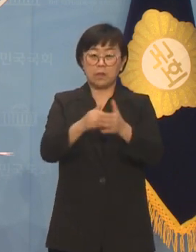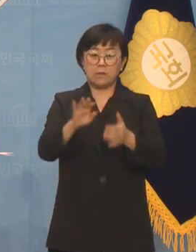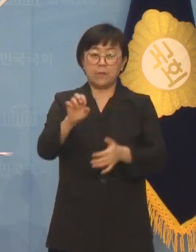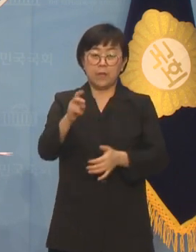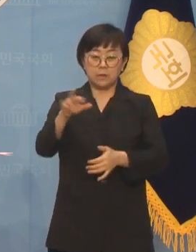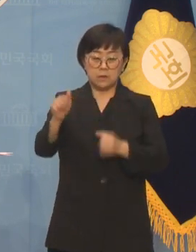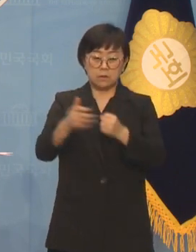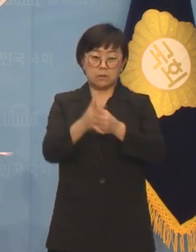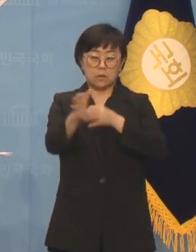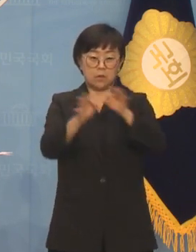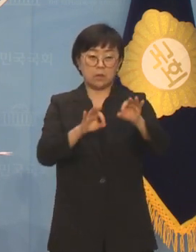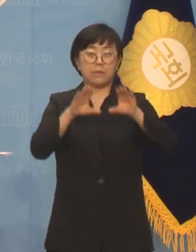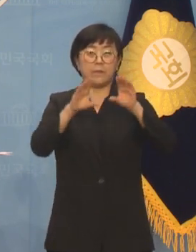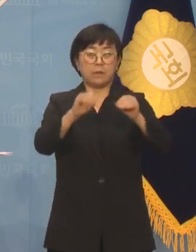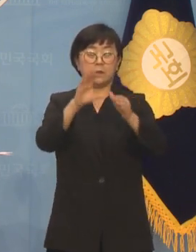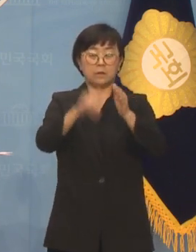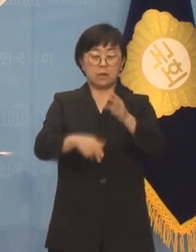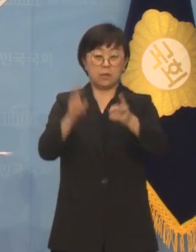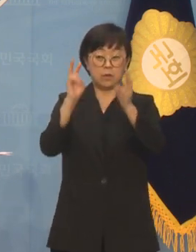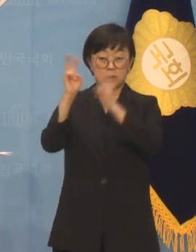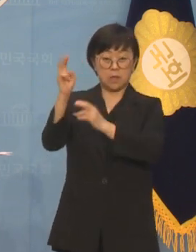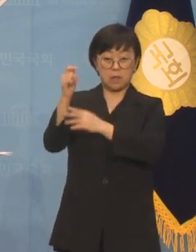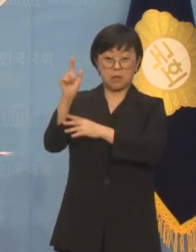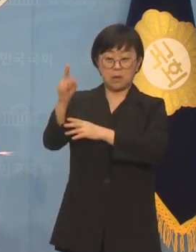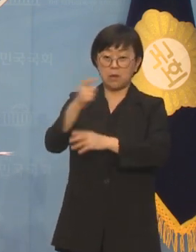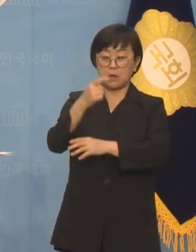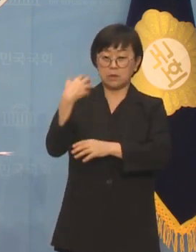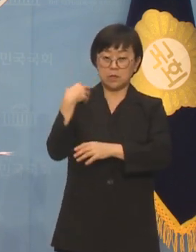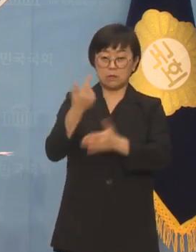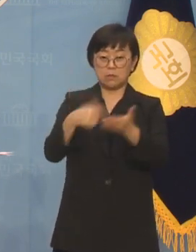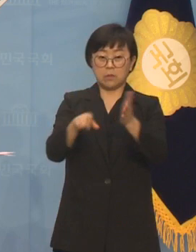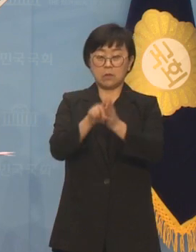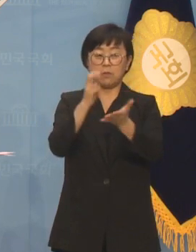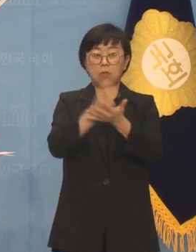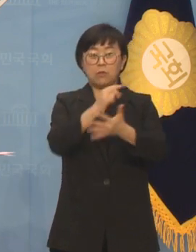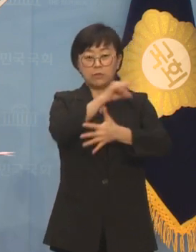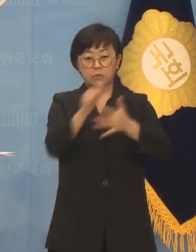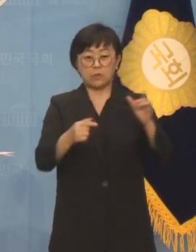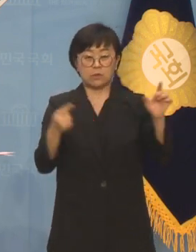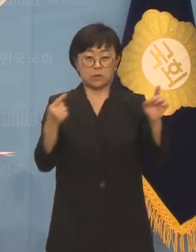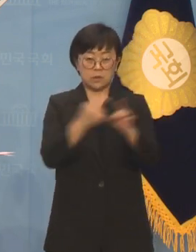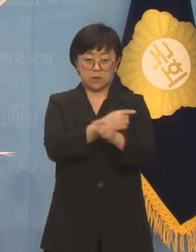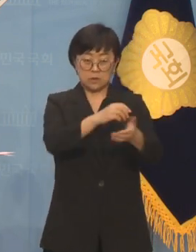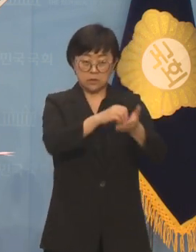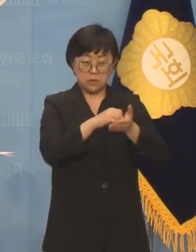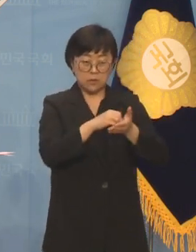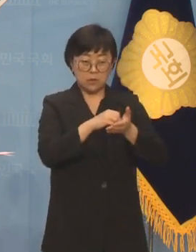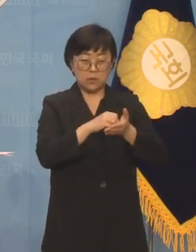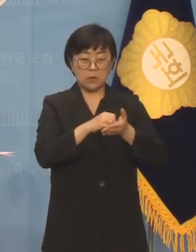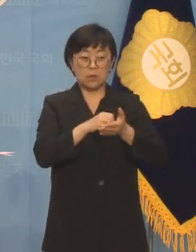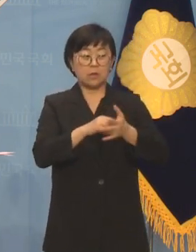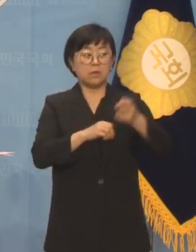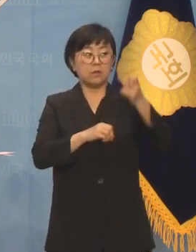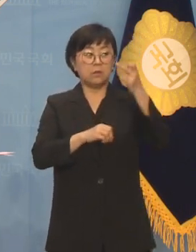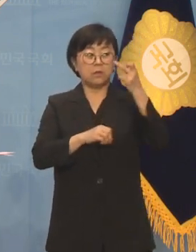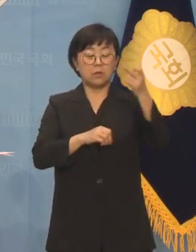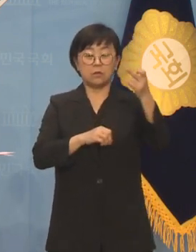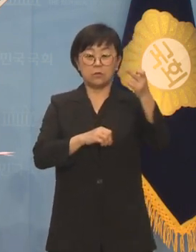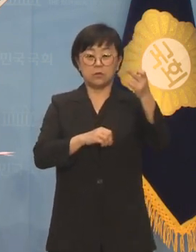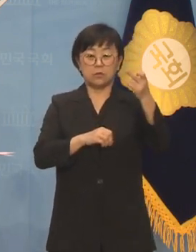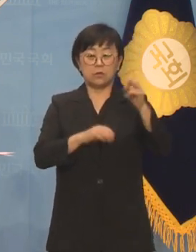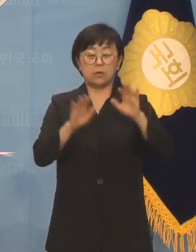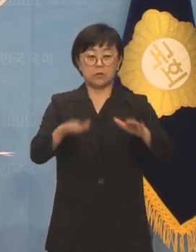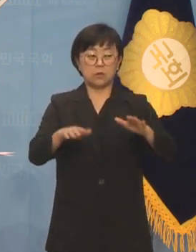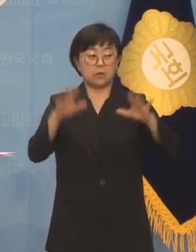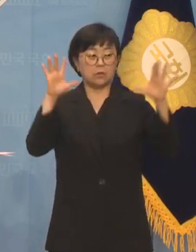거래 정지 발생 시 기업 책임 파악을 위한 법률 개정 요청에 관한 청원 등 총 12건으로 현재